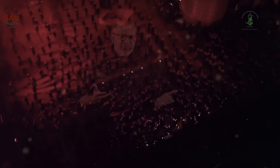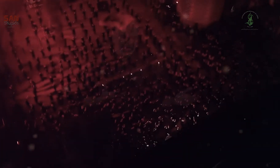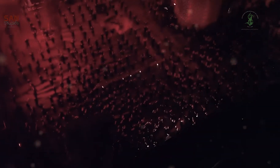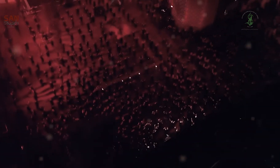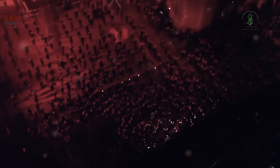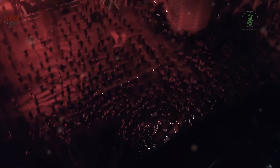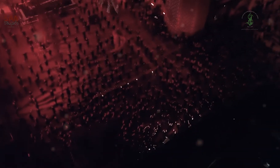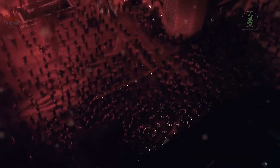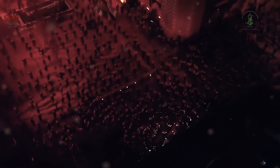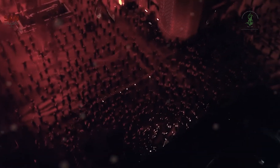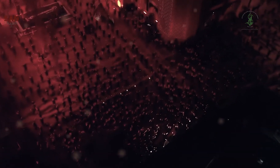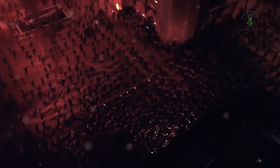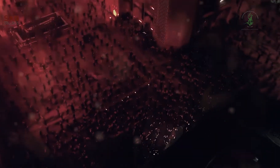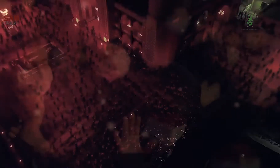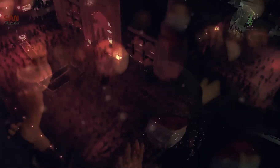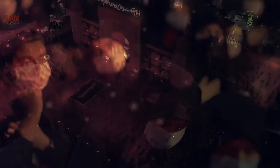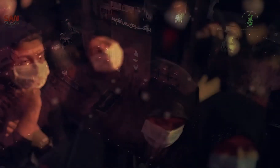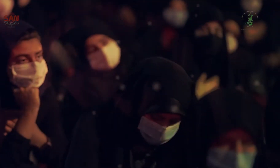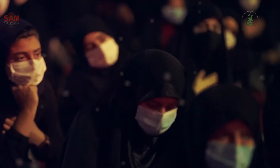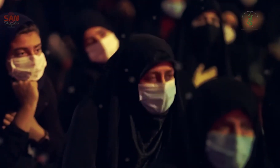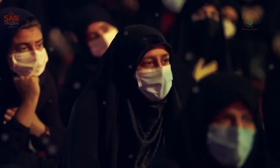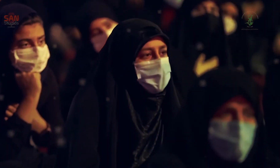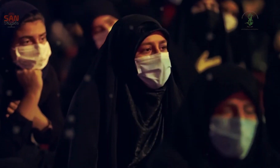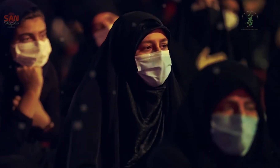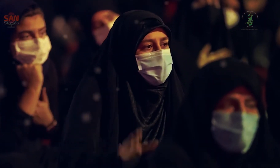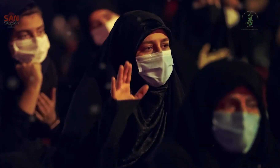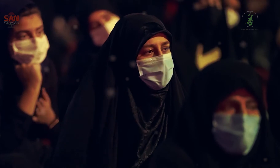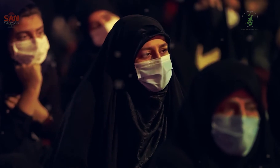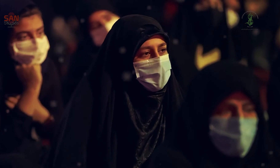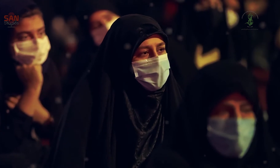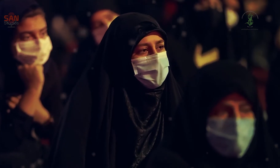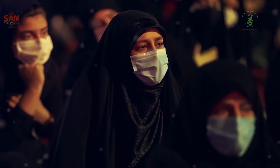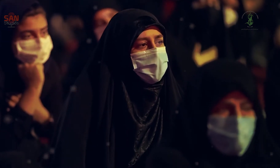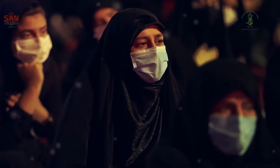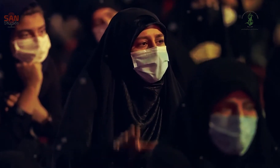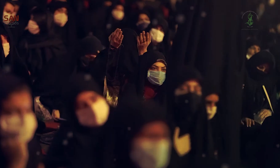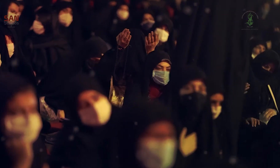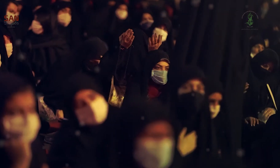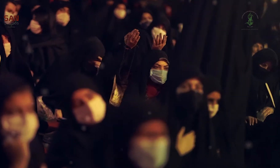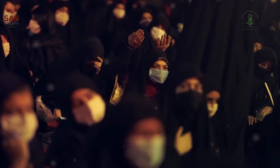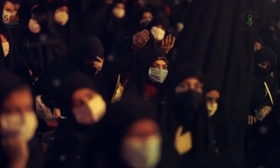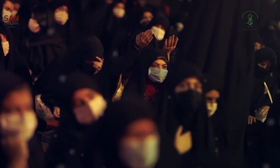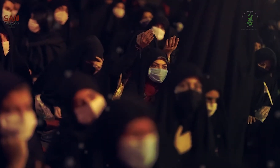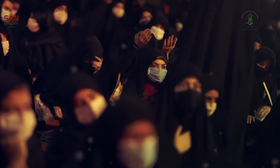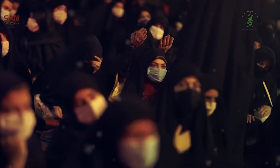پیزا نے خبر غم کی یہ زینب کو سنائی